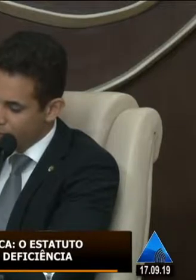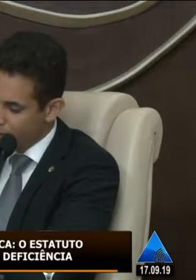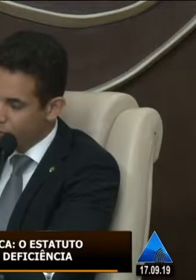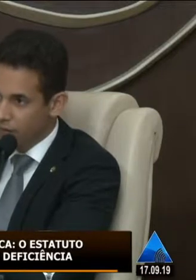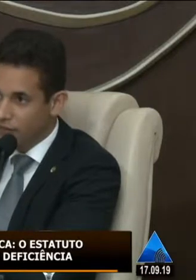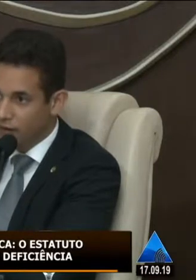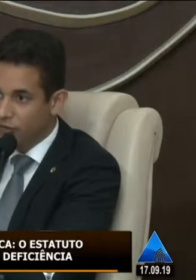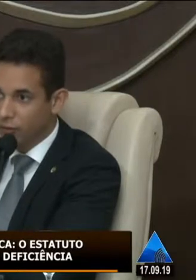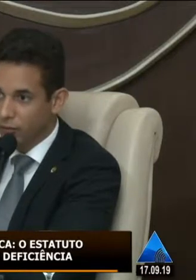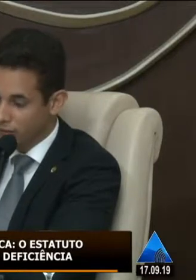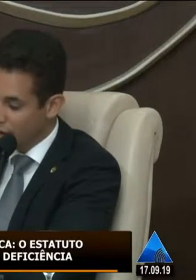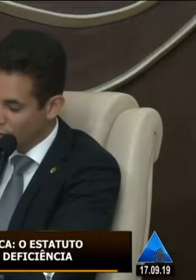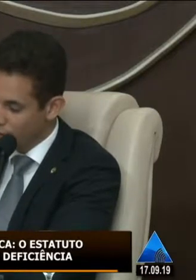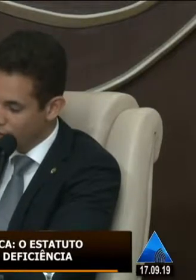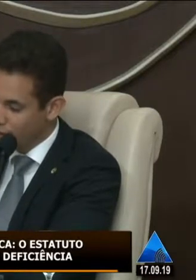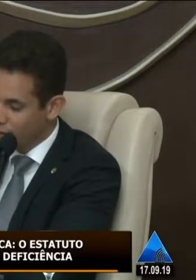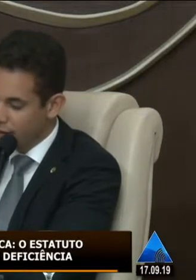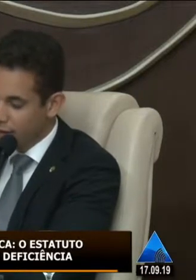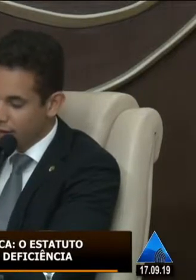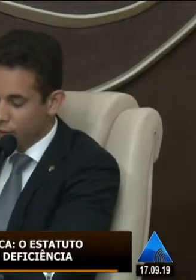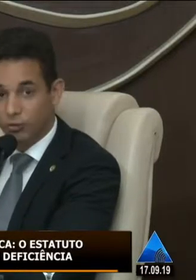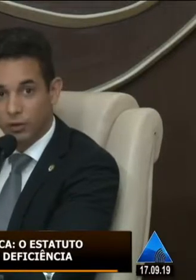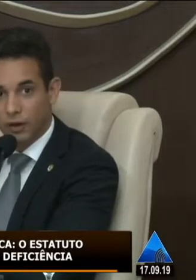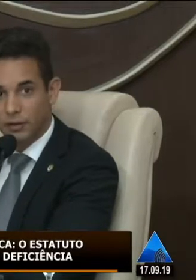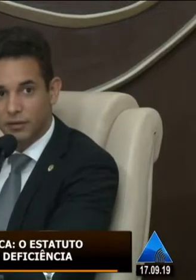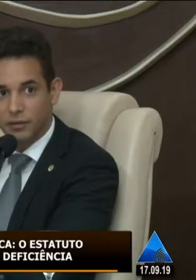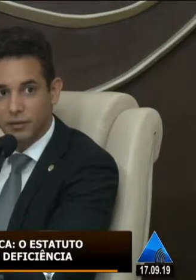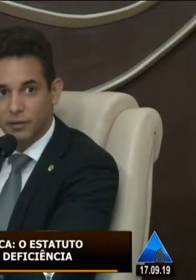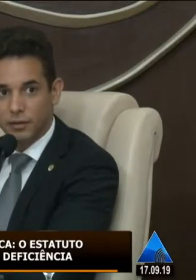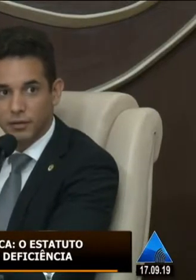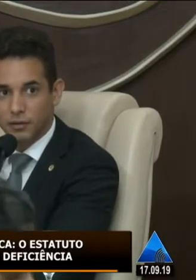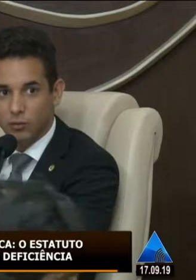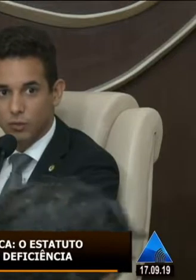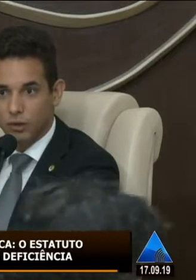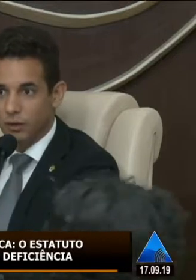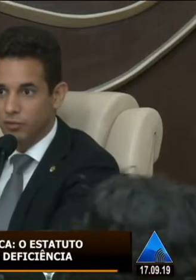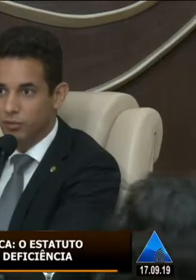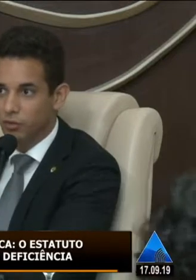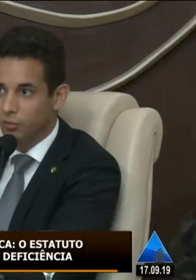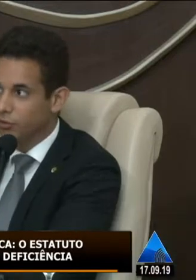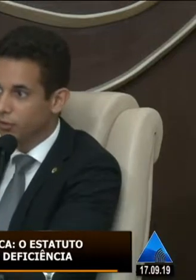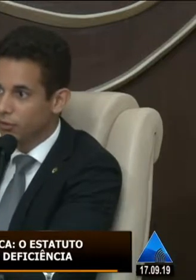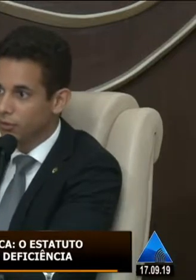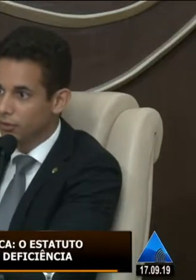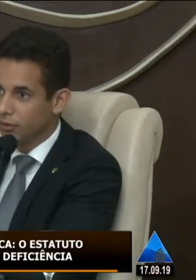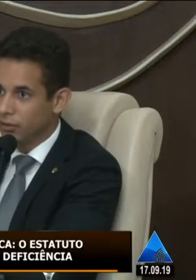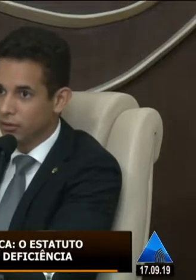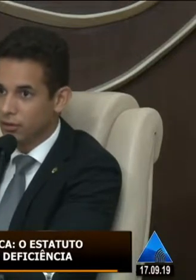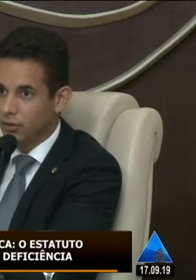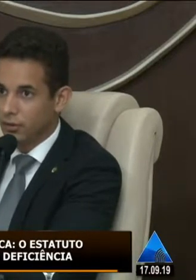a respeito dessa questão que você estava colocando aqui. Luciano Dantas, se encontra aqui, fazer a sua exposição.